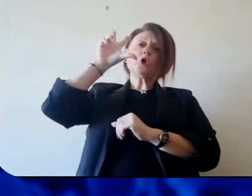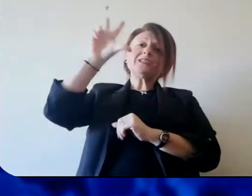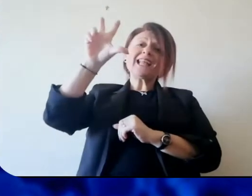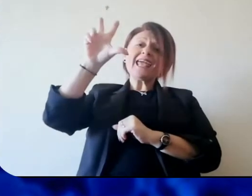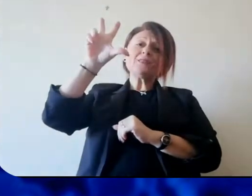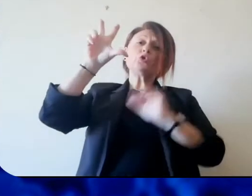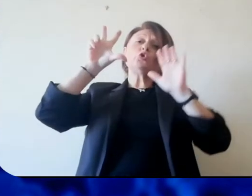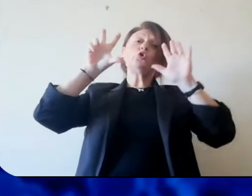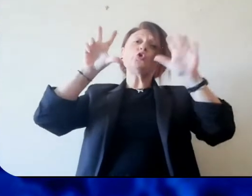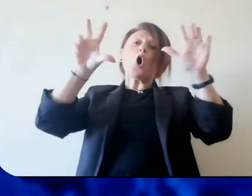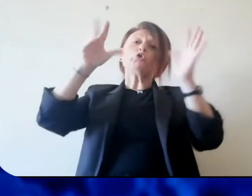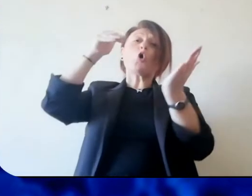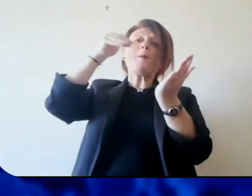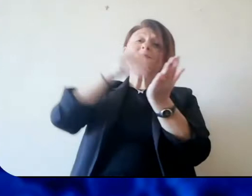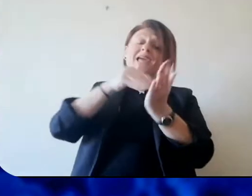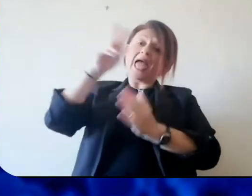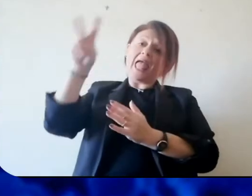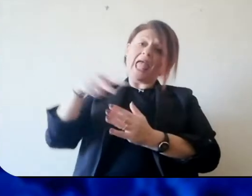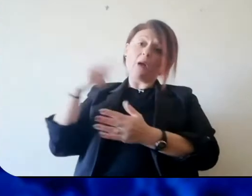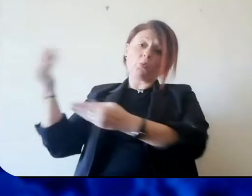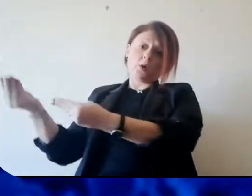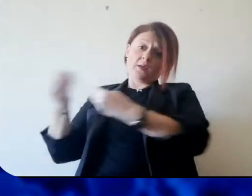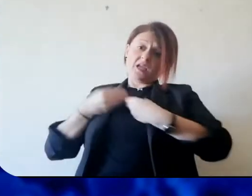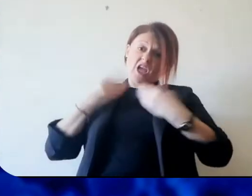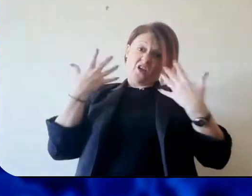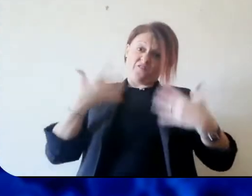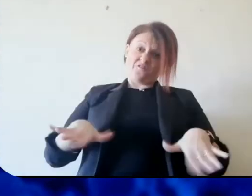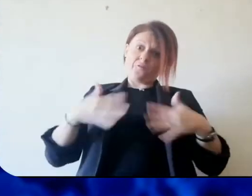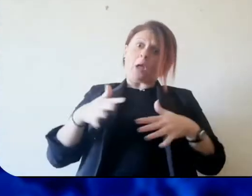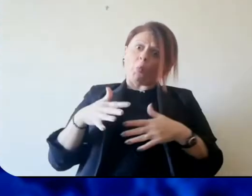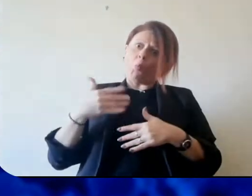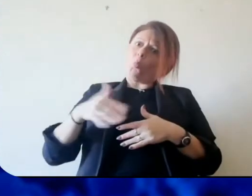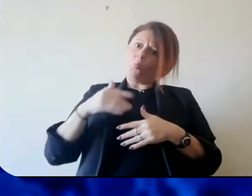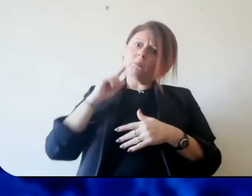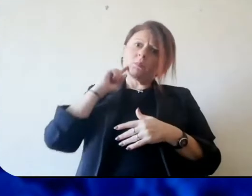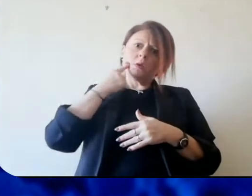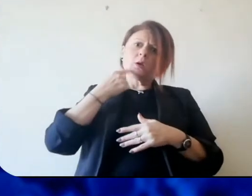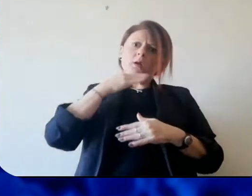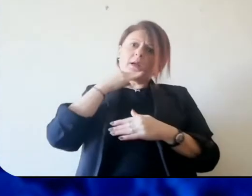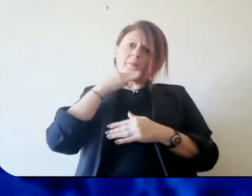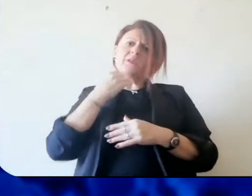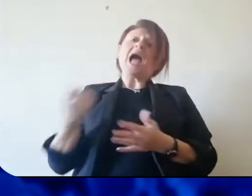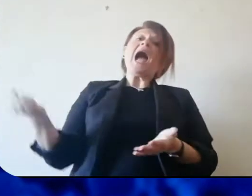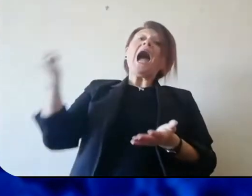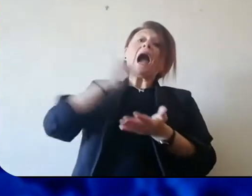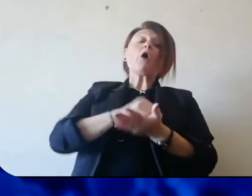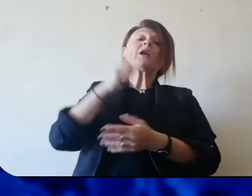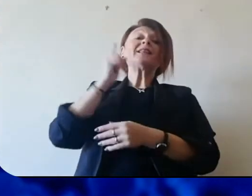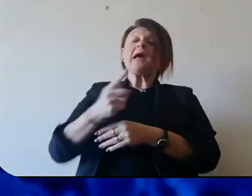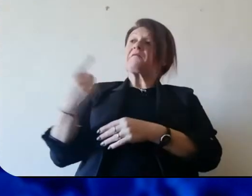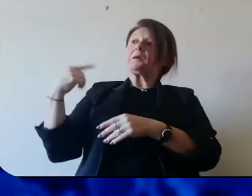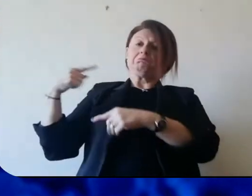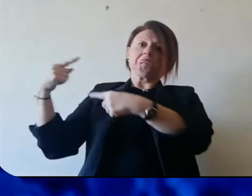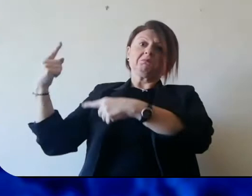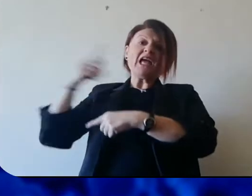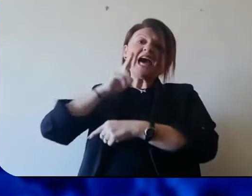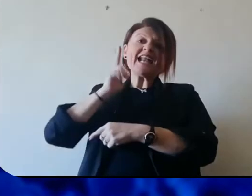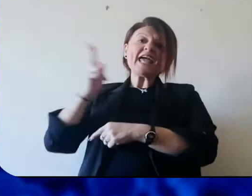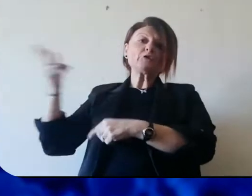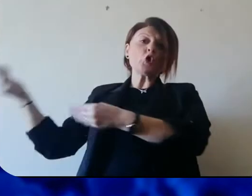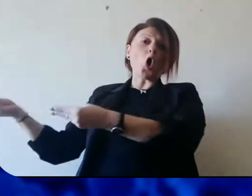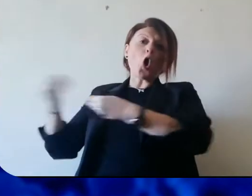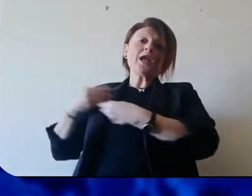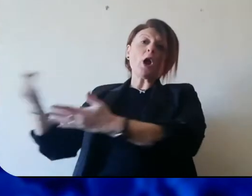538 mila euro, che non è una somma banale né trascurabile, ne riceverà altri contributi dalla